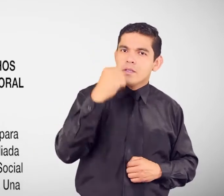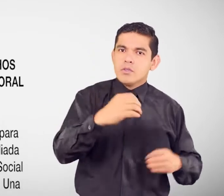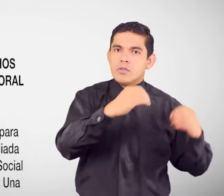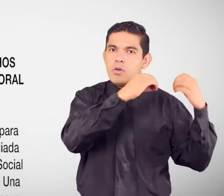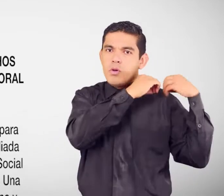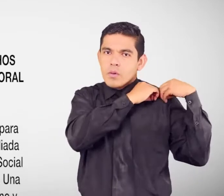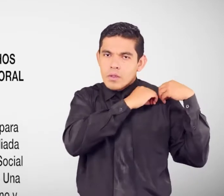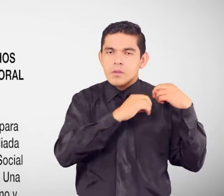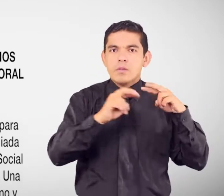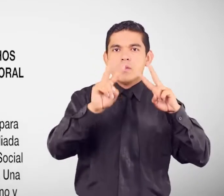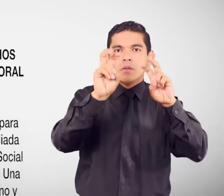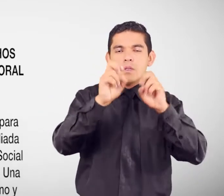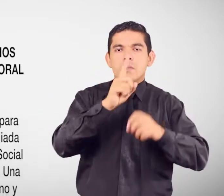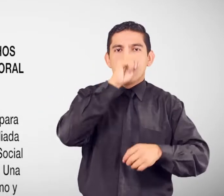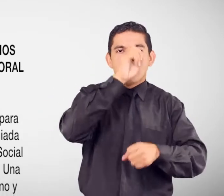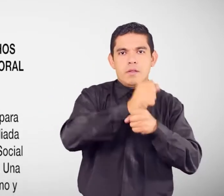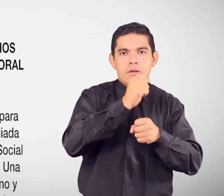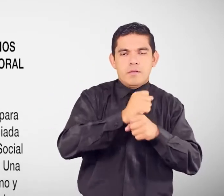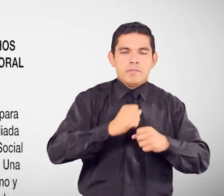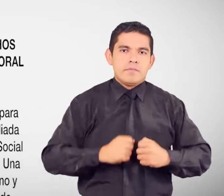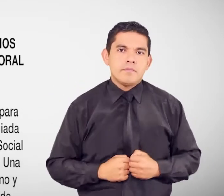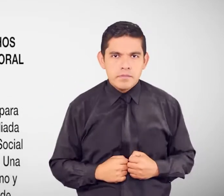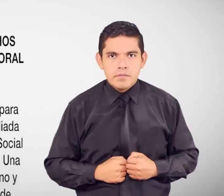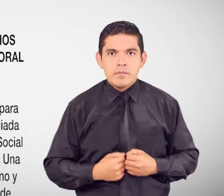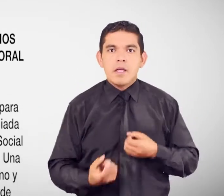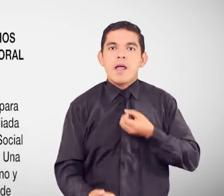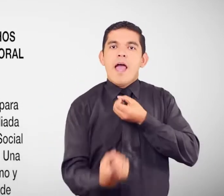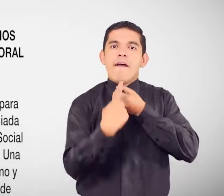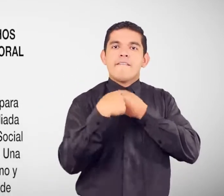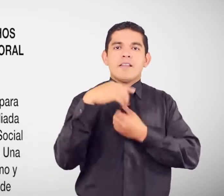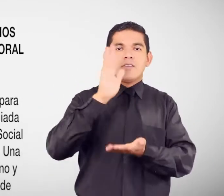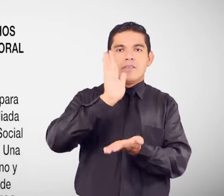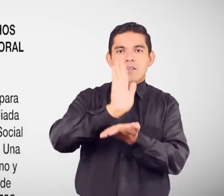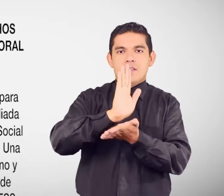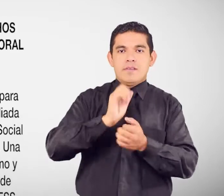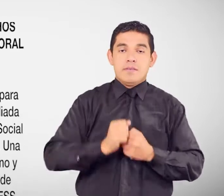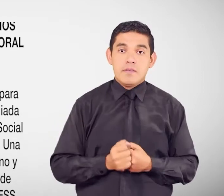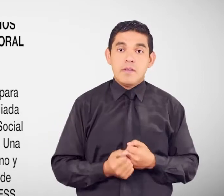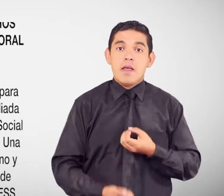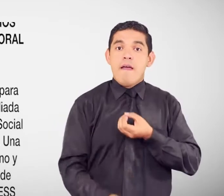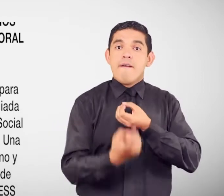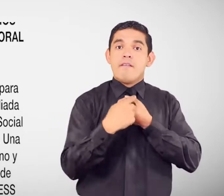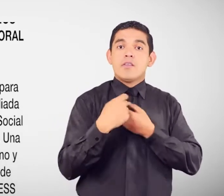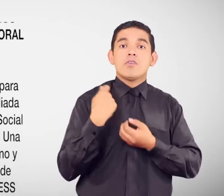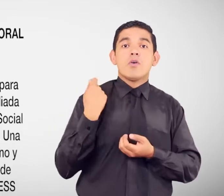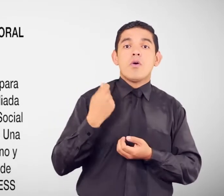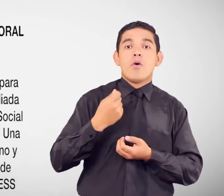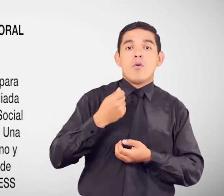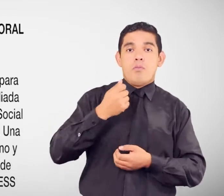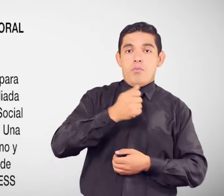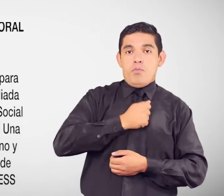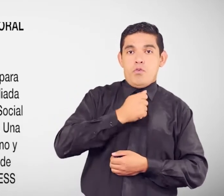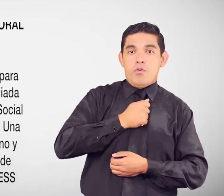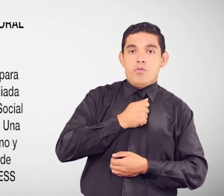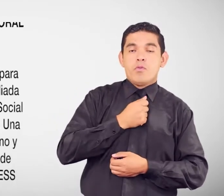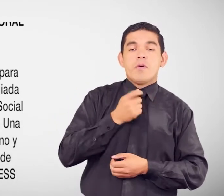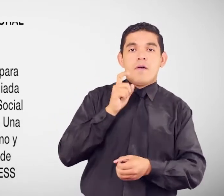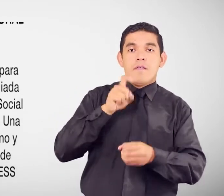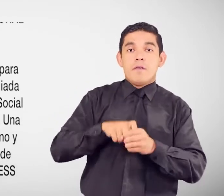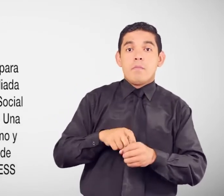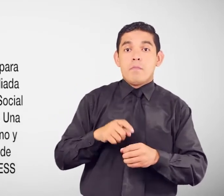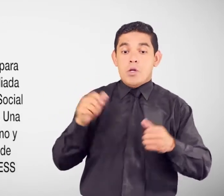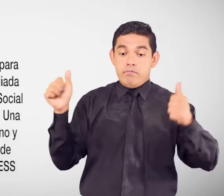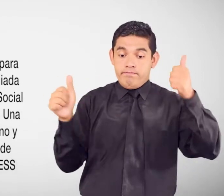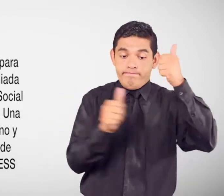en materia laboral Afiliación al IES Afiliación patronal Toda persona que trabaja bajo relación de